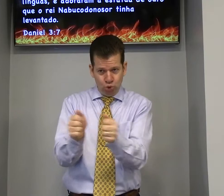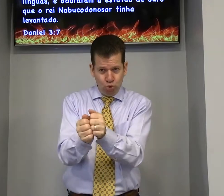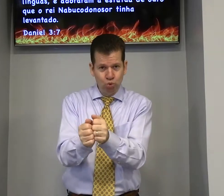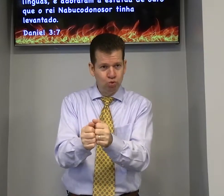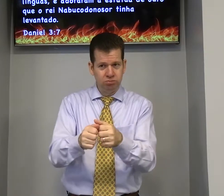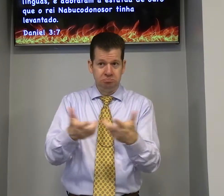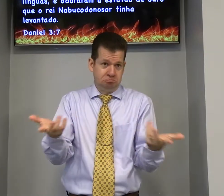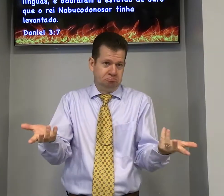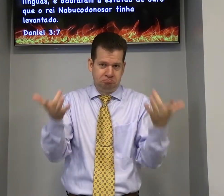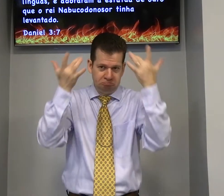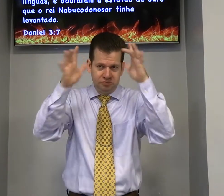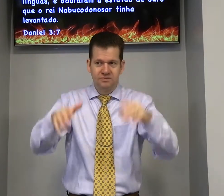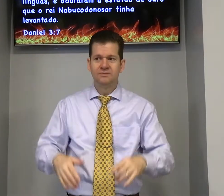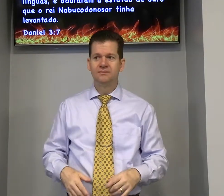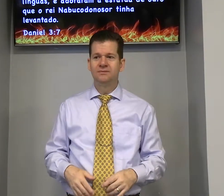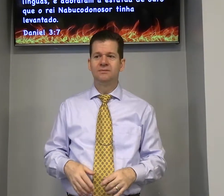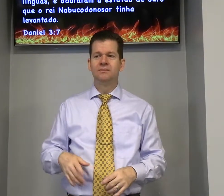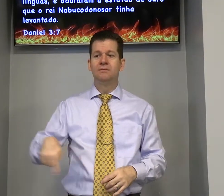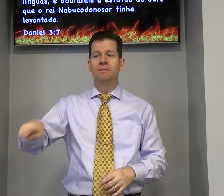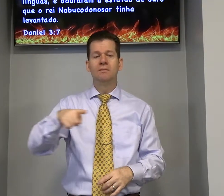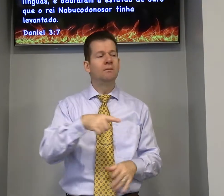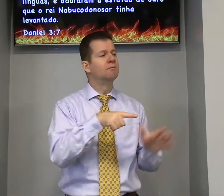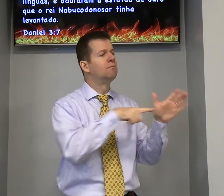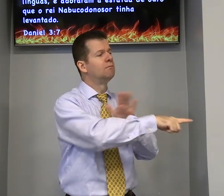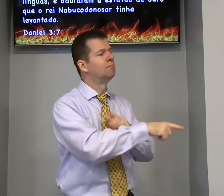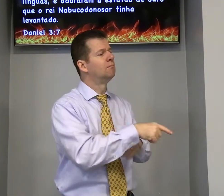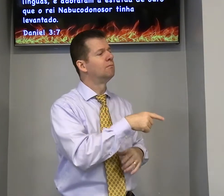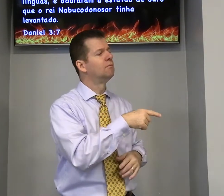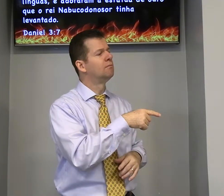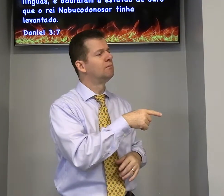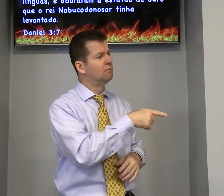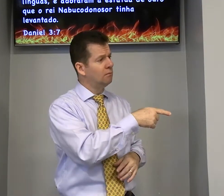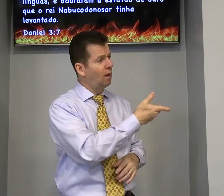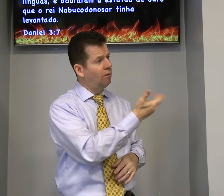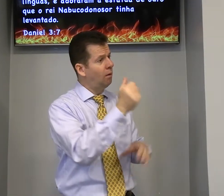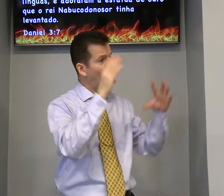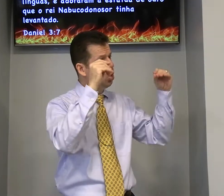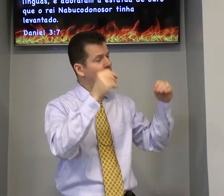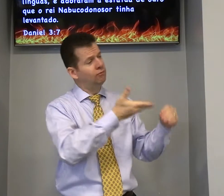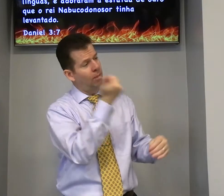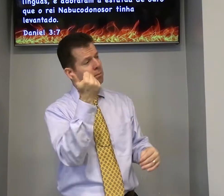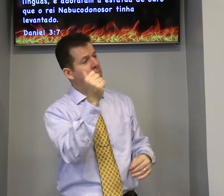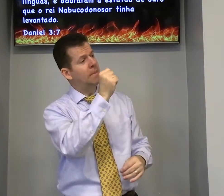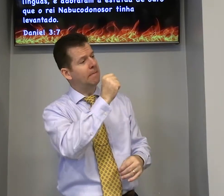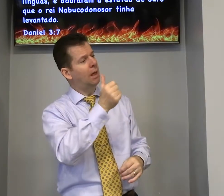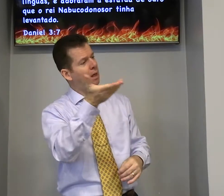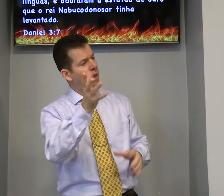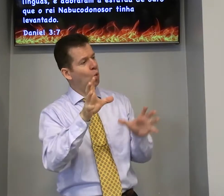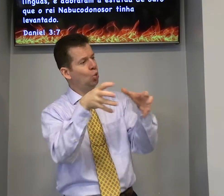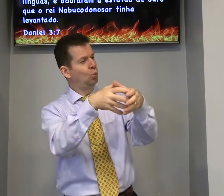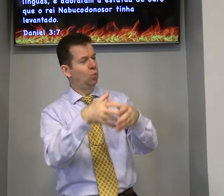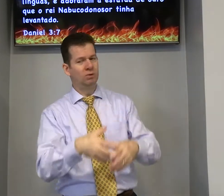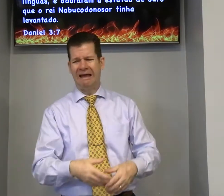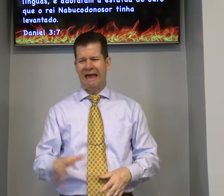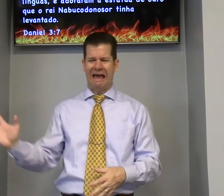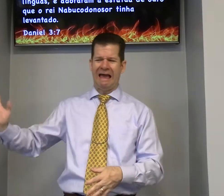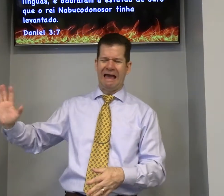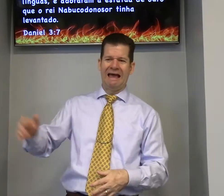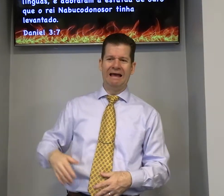você come juntos não sei pergunta talvez amigo fala vamos à noite